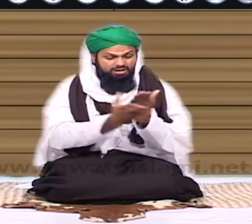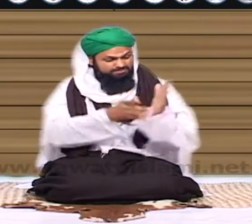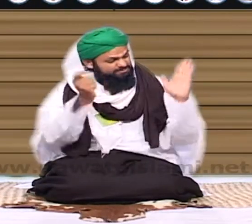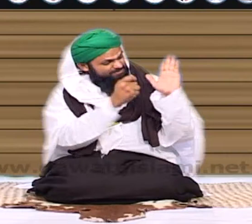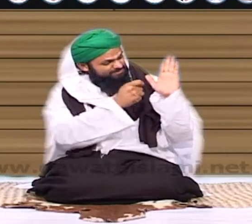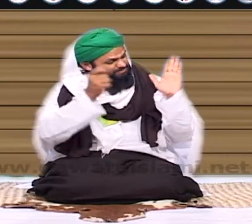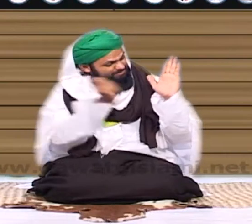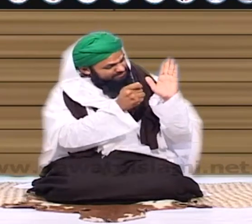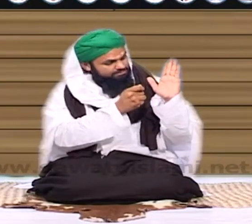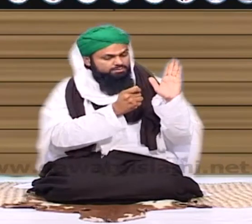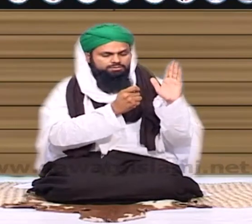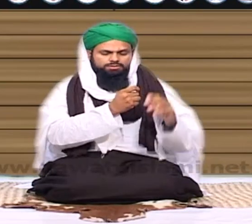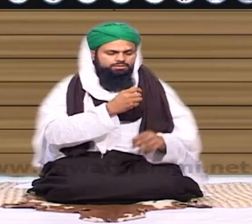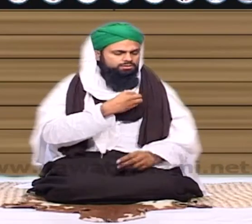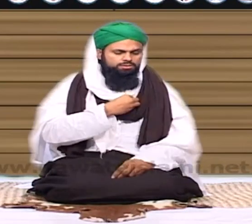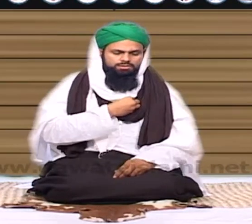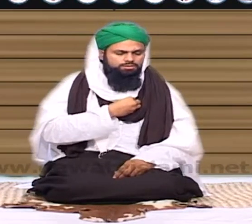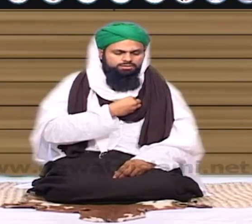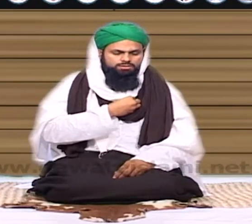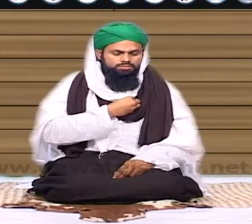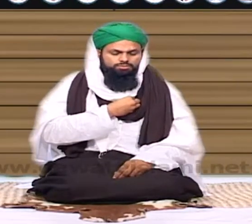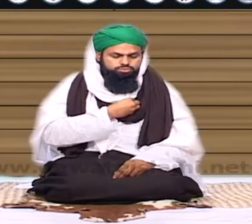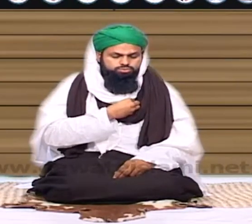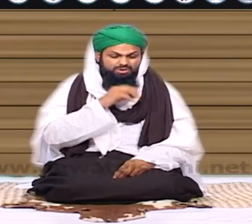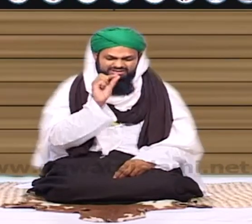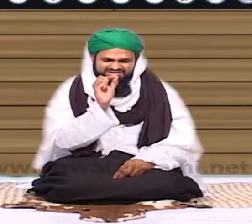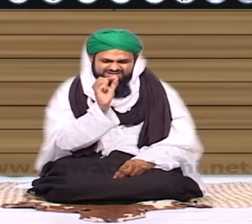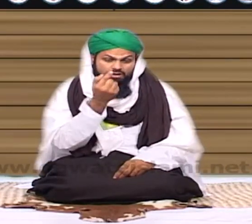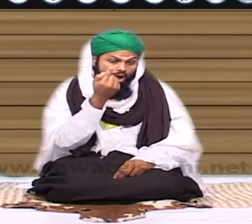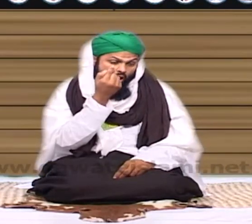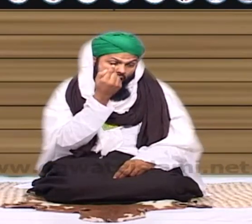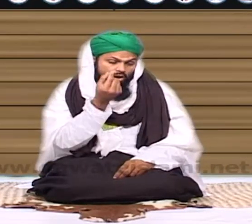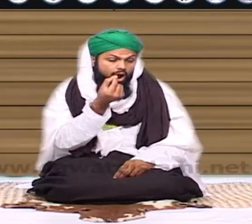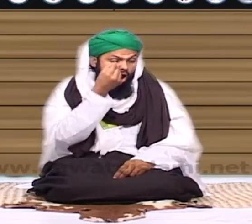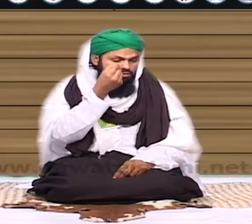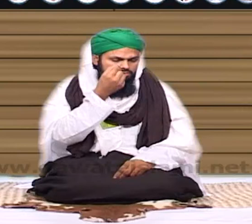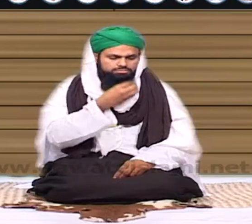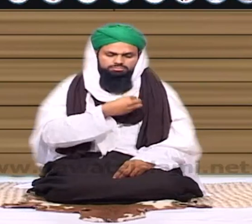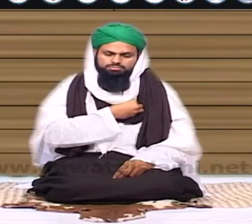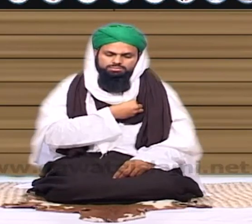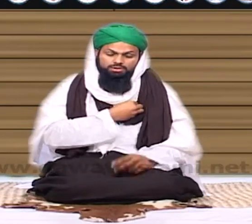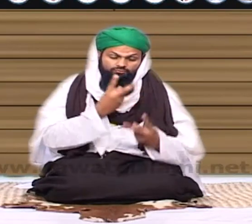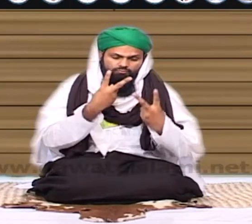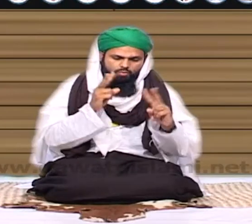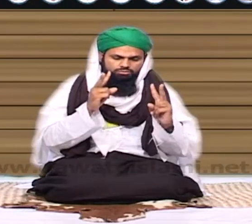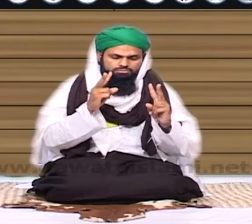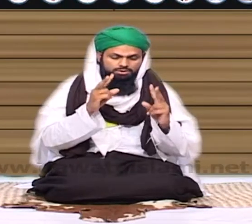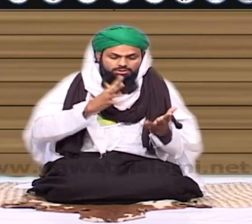کیلیں ہاں کاؤں میں کیلیں آپ اندردہ کر آنکھ میں معمولی سا ذرہ اگر پڑ جائے تو ان سے